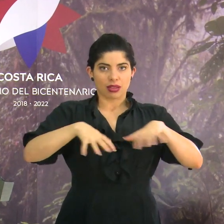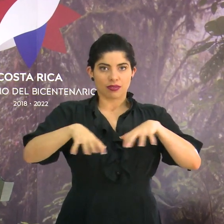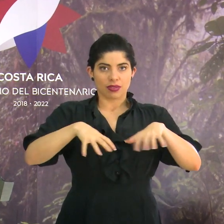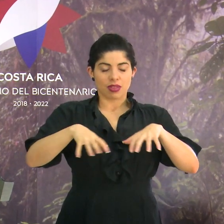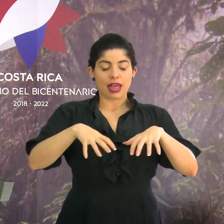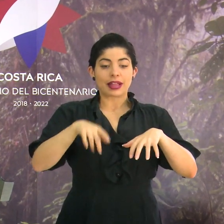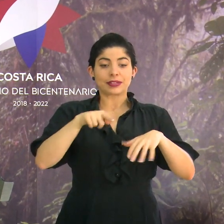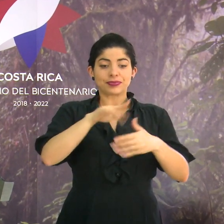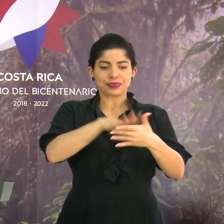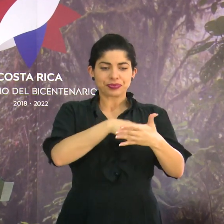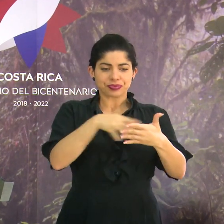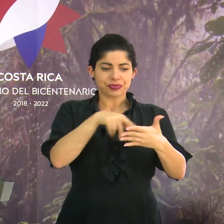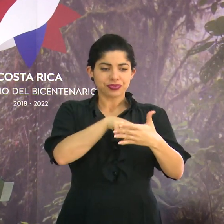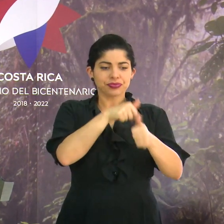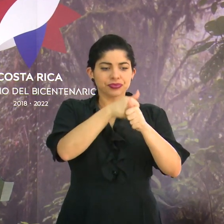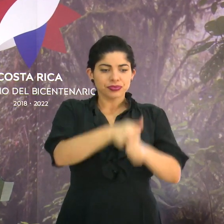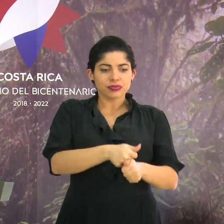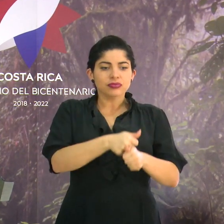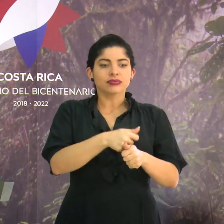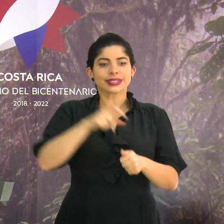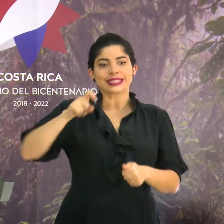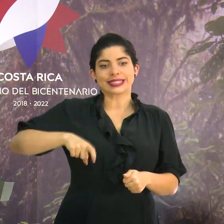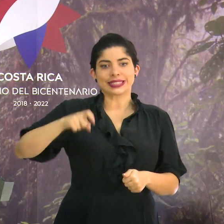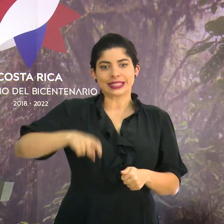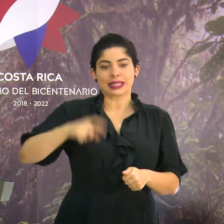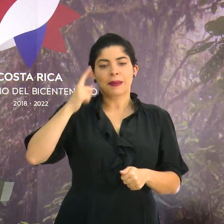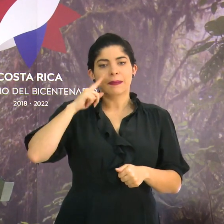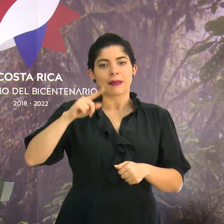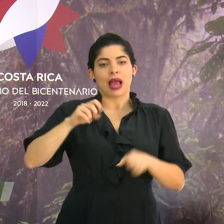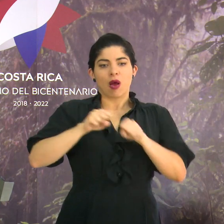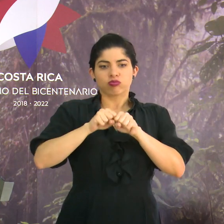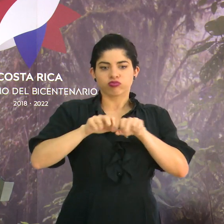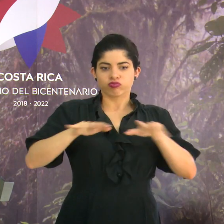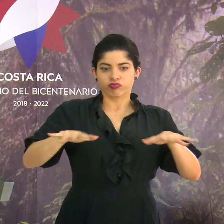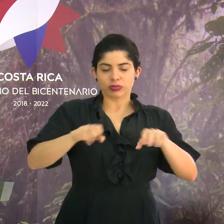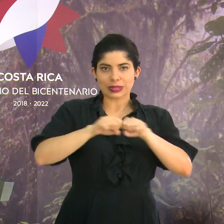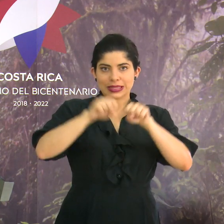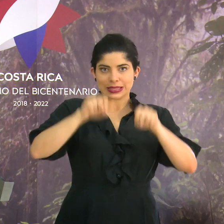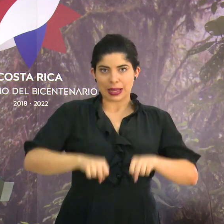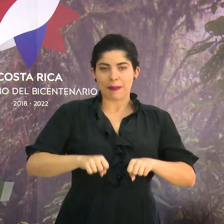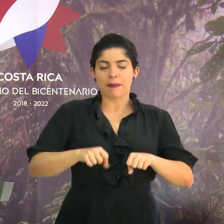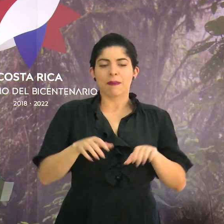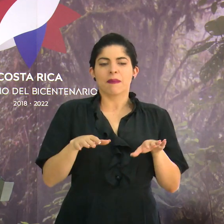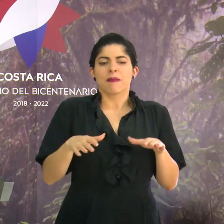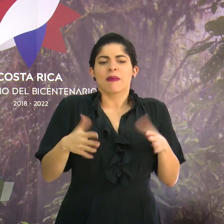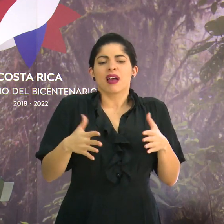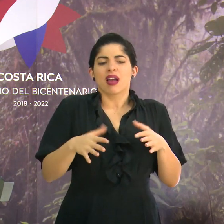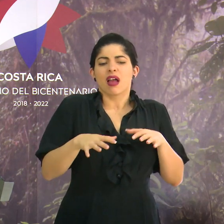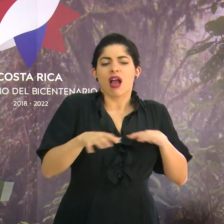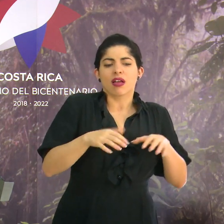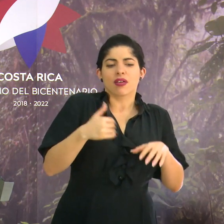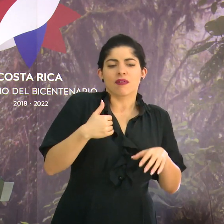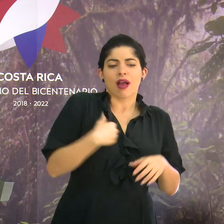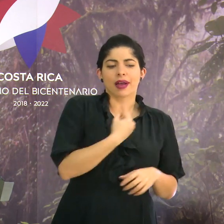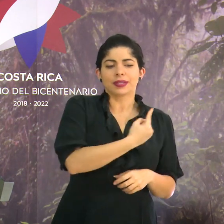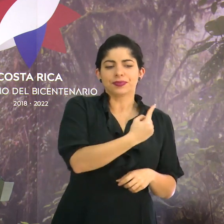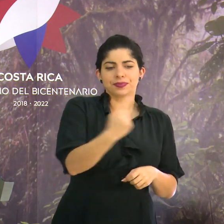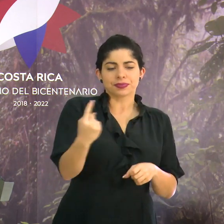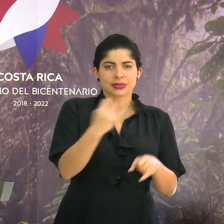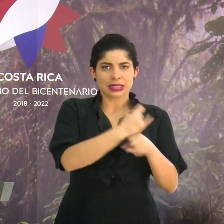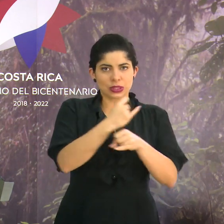Es una agenda que responde a la necesidad de sistematizar qué es lo que hacen las instituciones